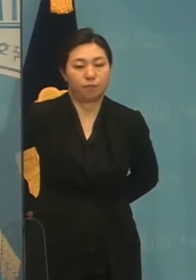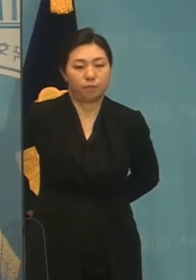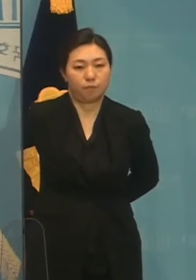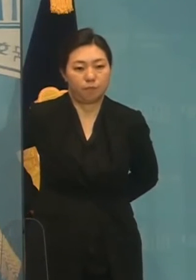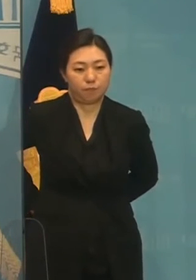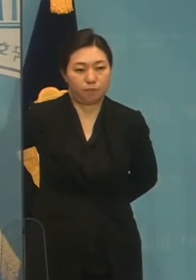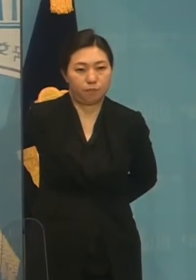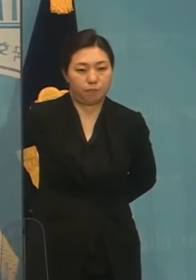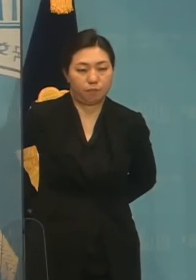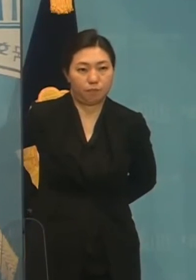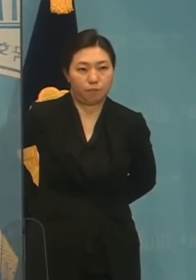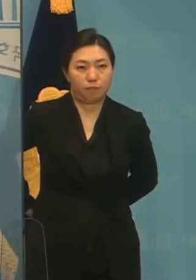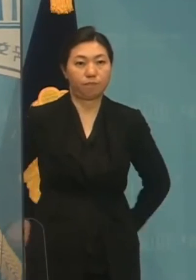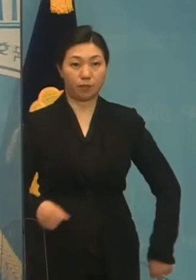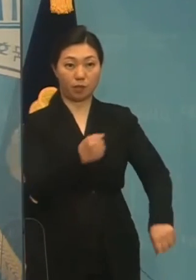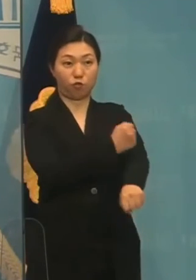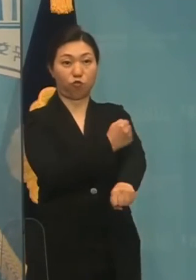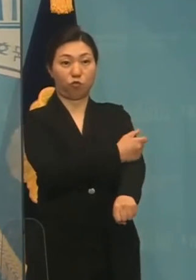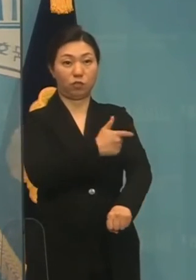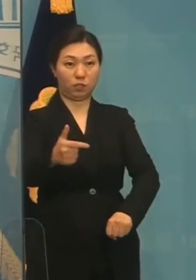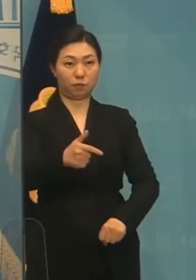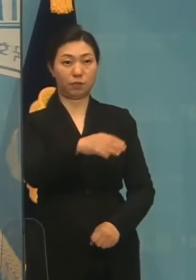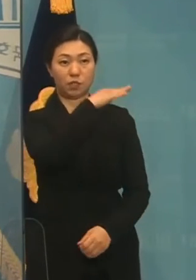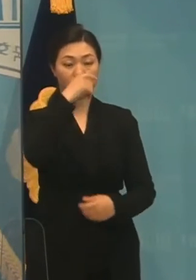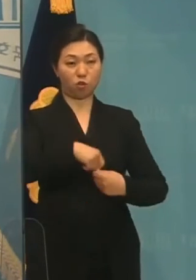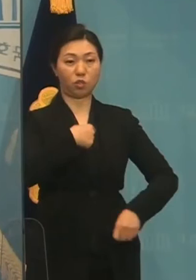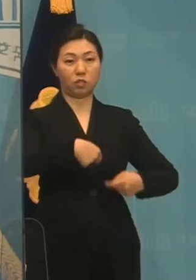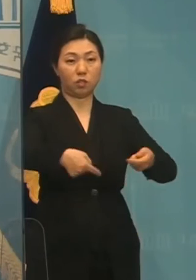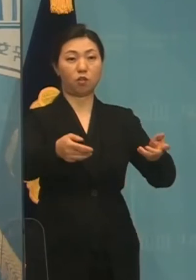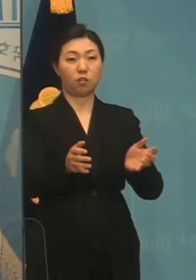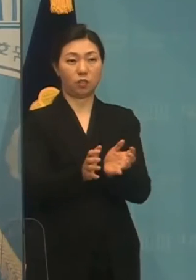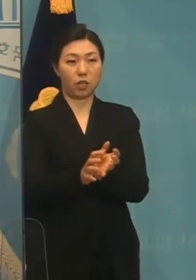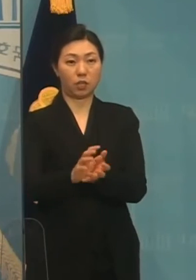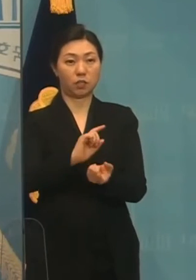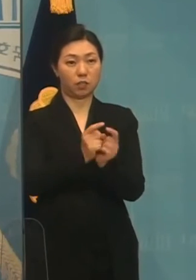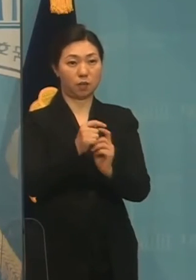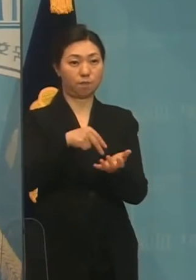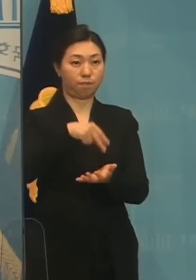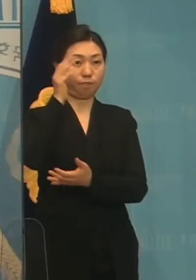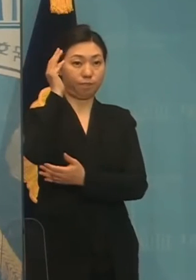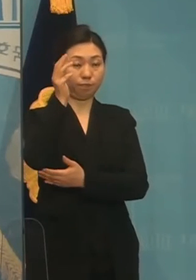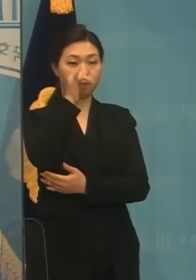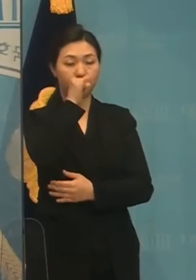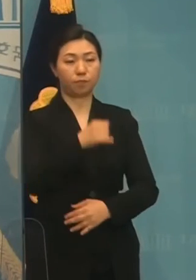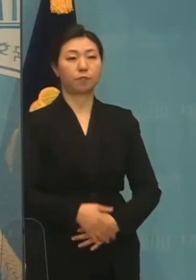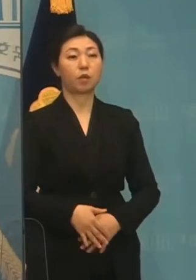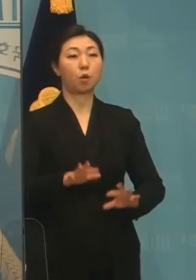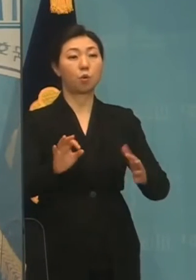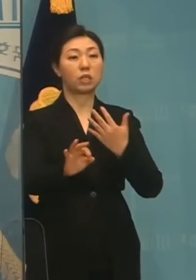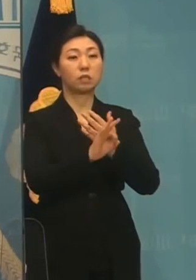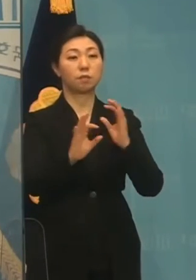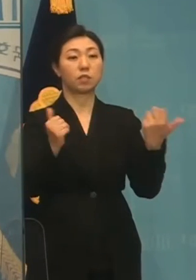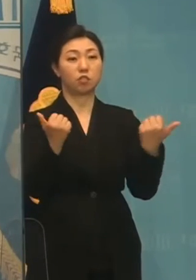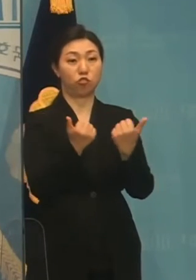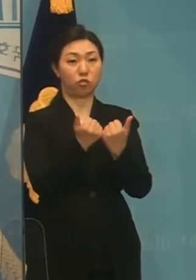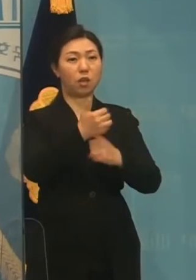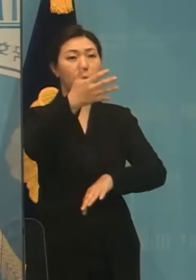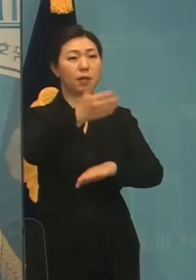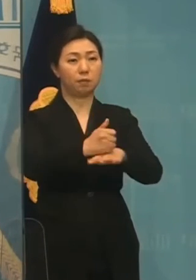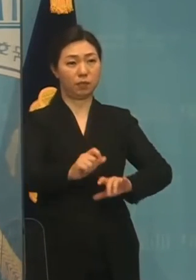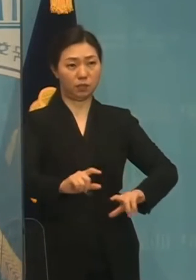네, 수고 많으십니다. 정의당 추석대근님 정우진입니다. 오늘 임시국회의 마지막 날입니다.